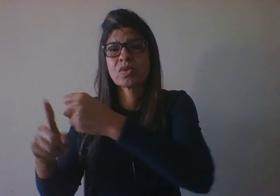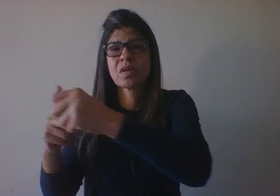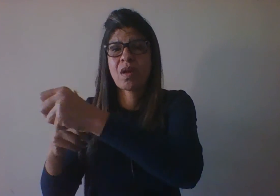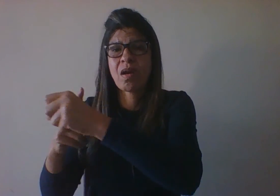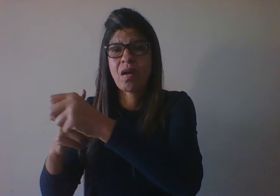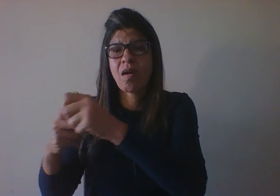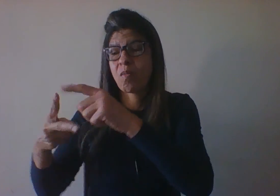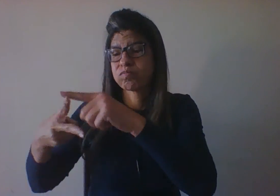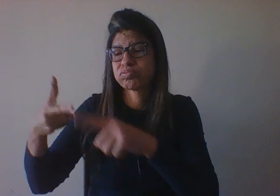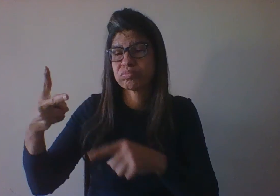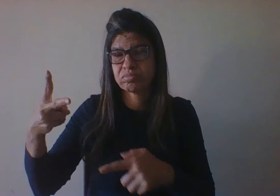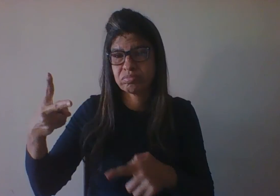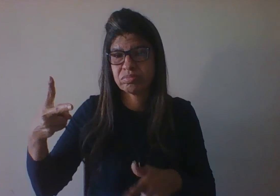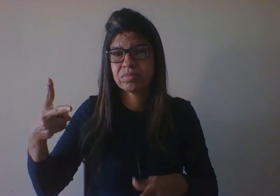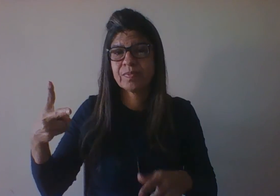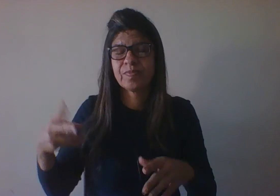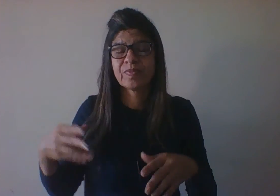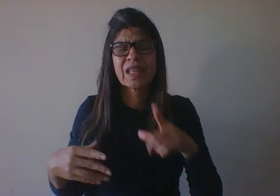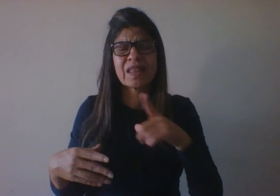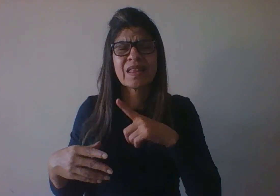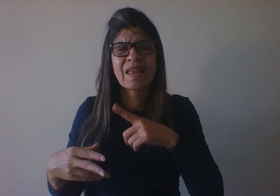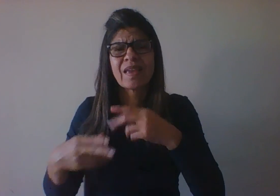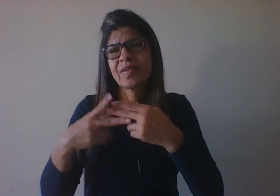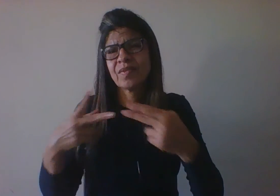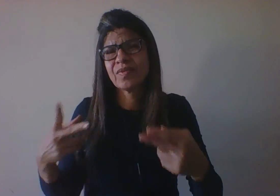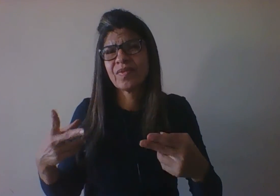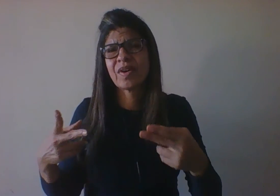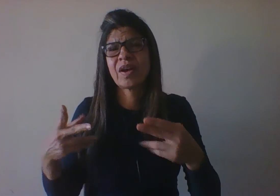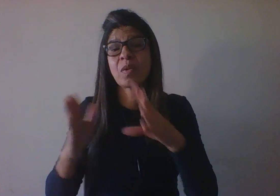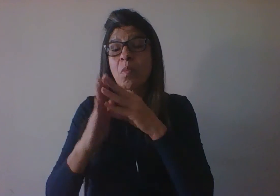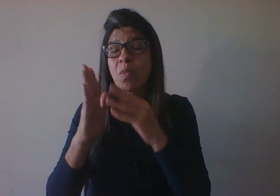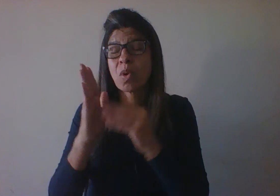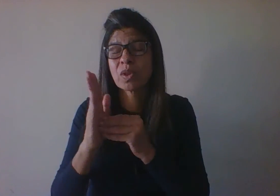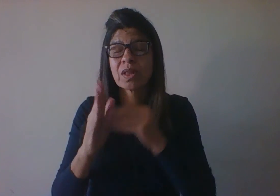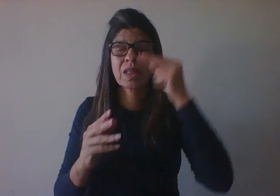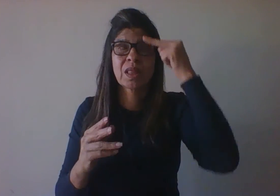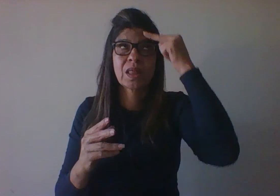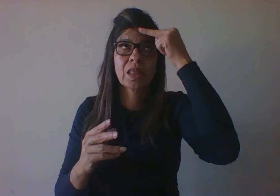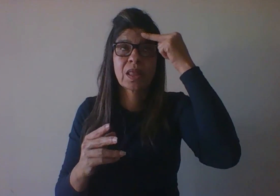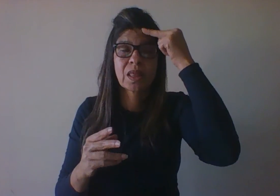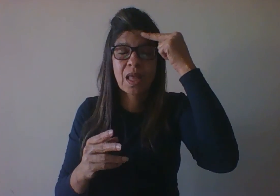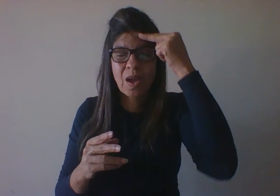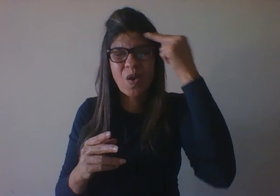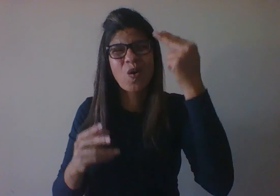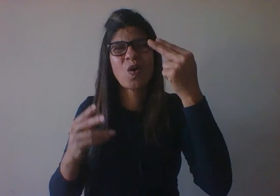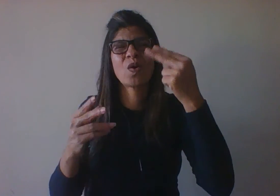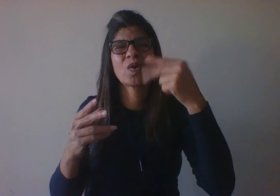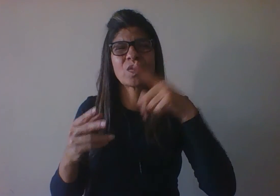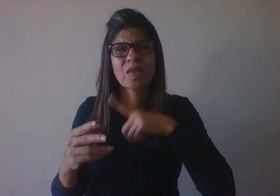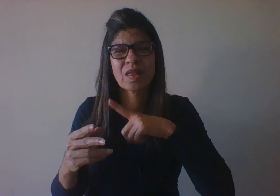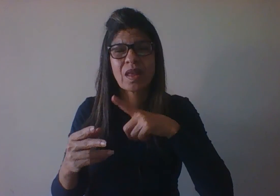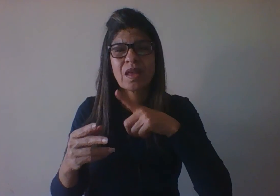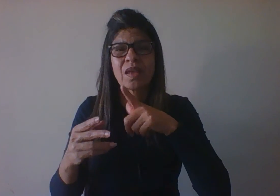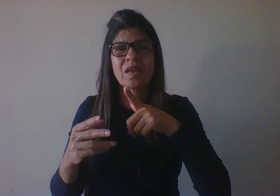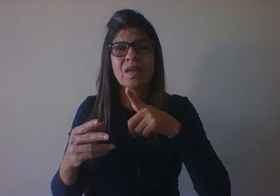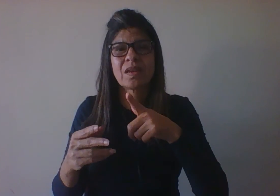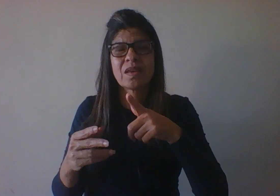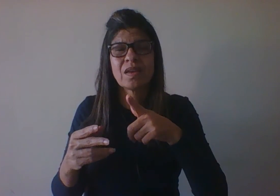vários modelos teóricos que, de modo interdisciplinar, mas com suas distinções epistemológicas, explicam o desenvolvimento